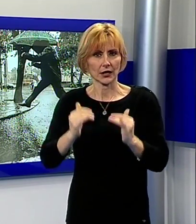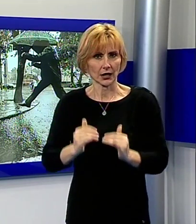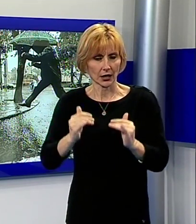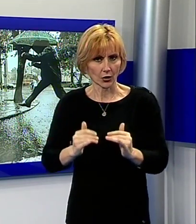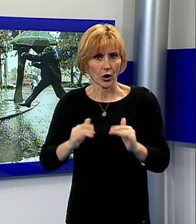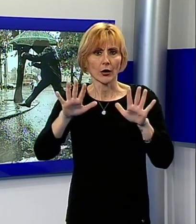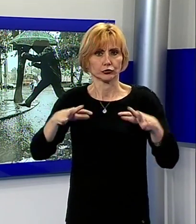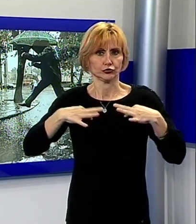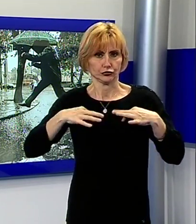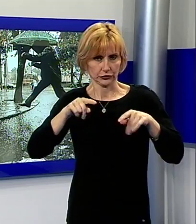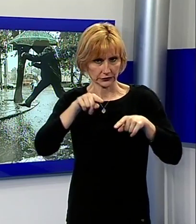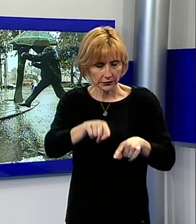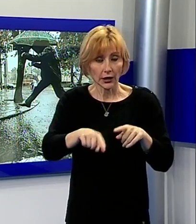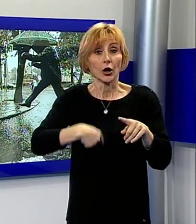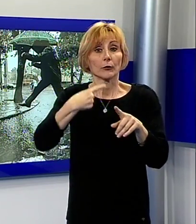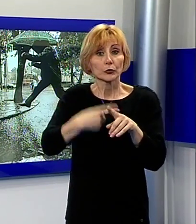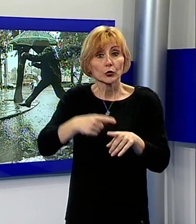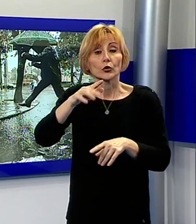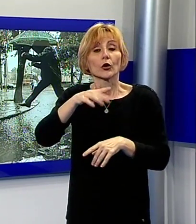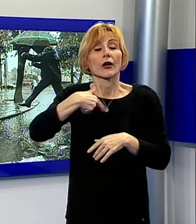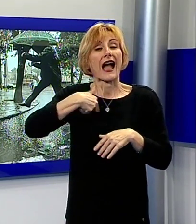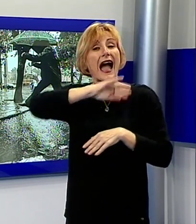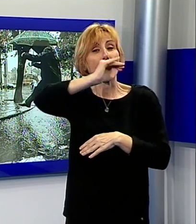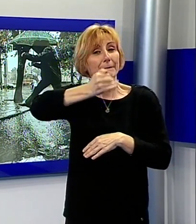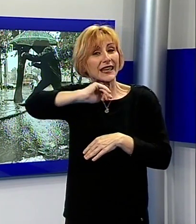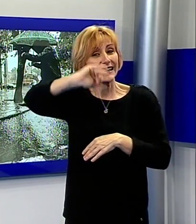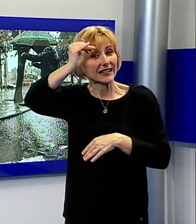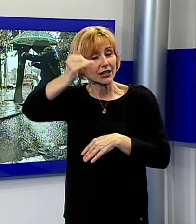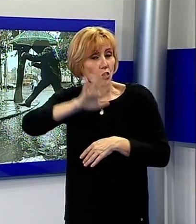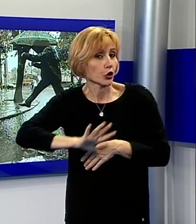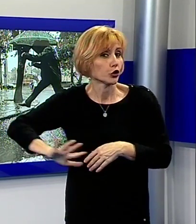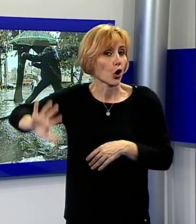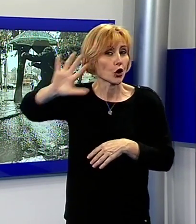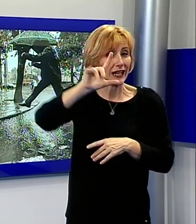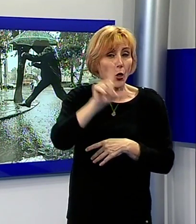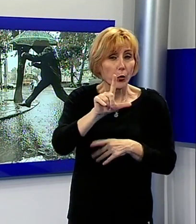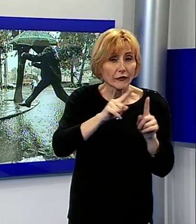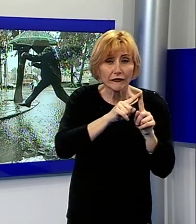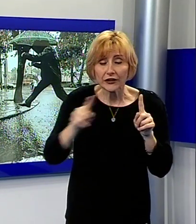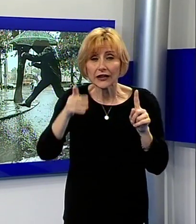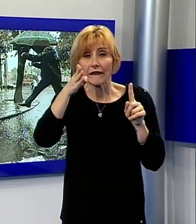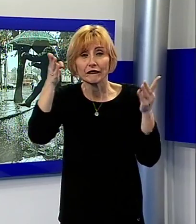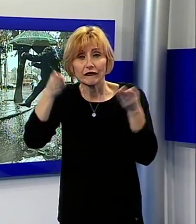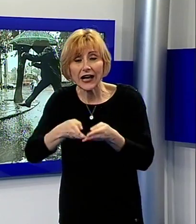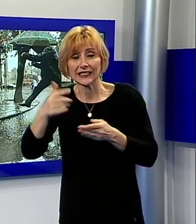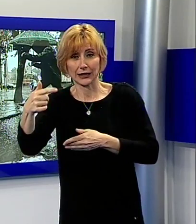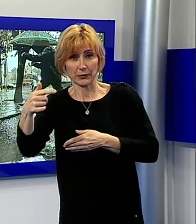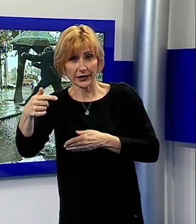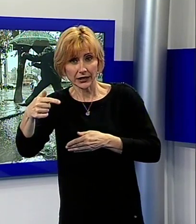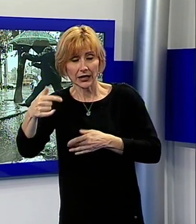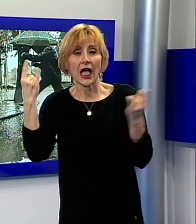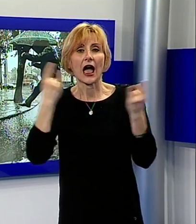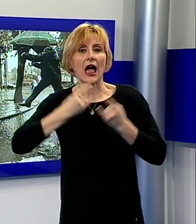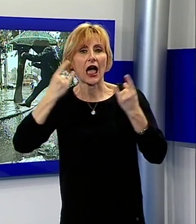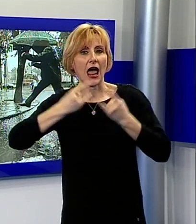poi riguarda invece il rischio neve, che coinvolgerà tutta la dorsale appenninica toscana dalla Lunigiana fino alla Valtiberina e per il quale è stato